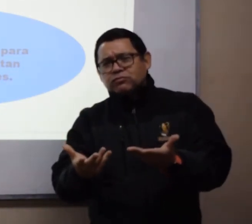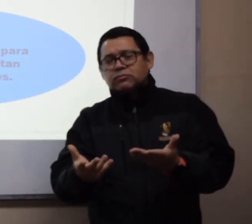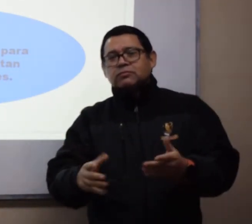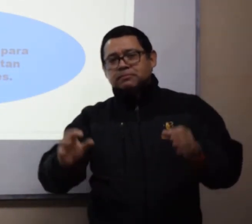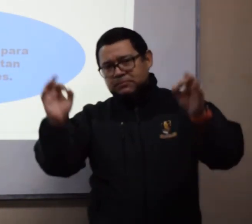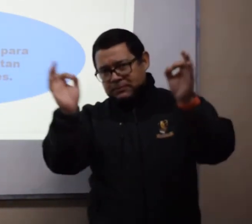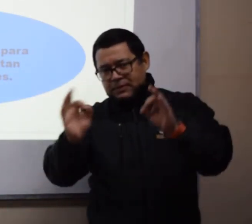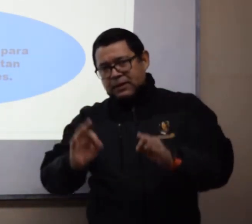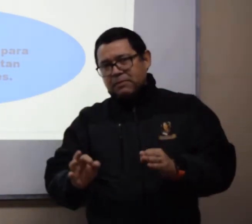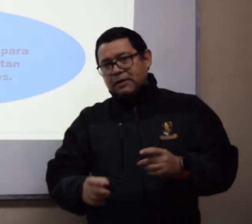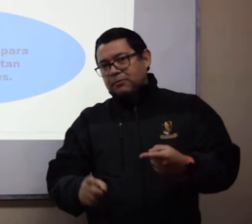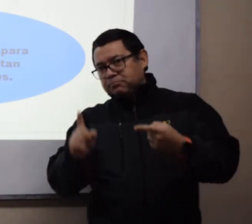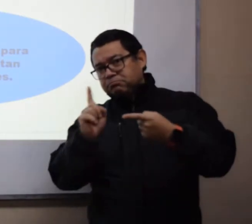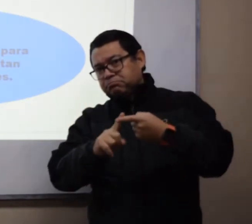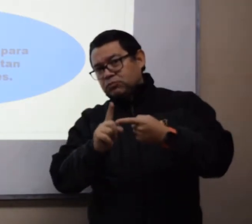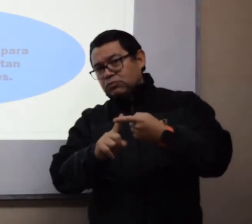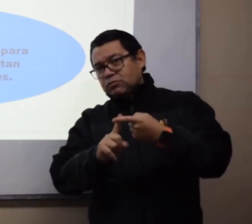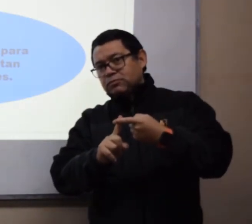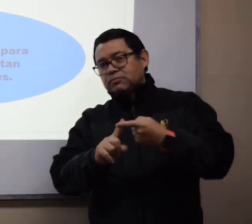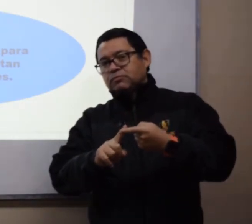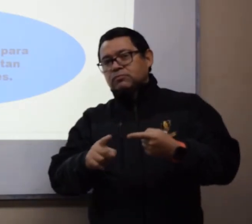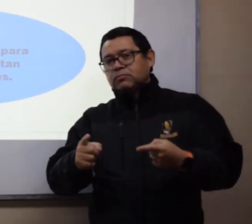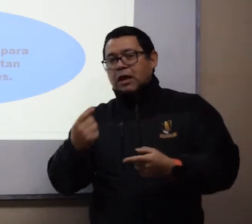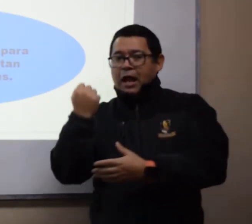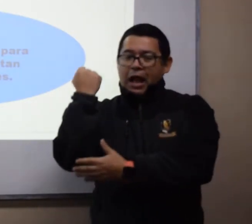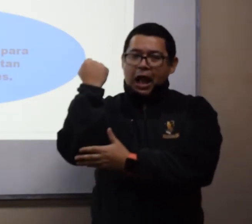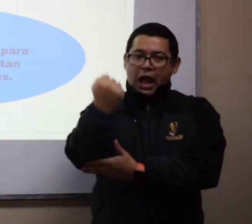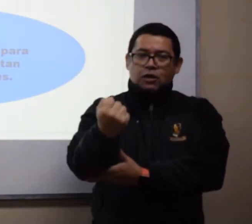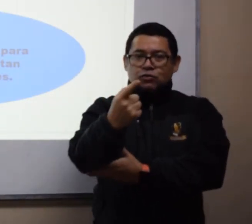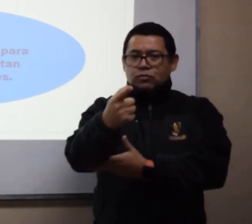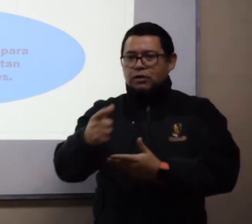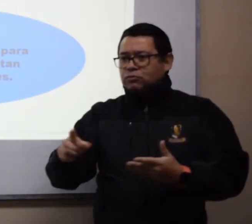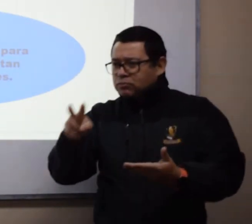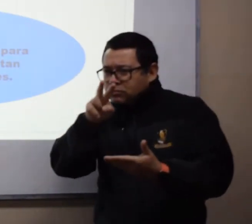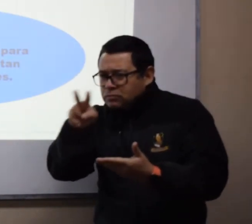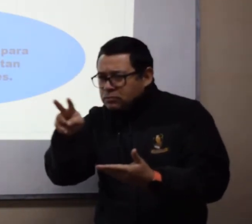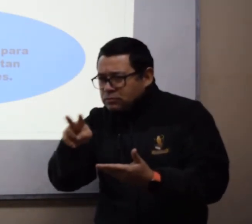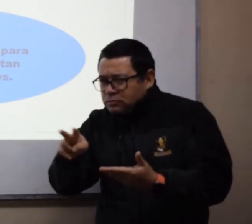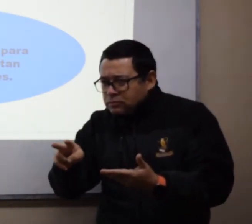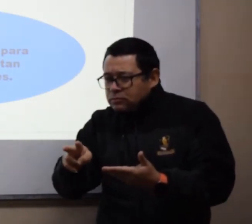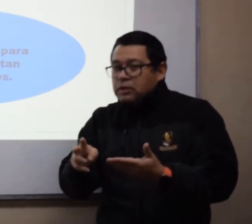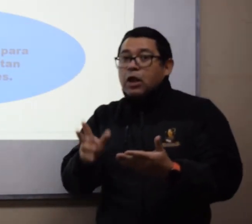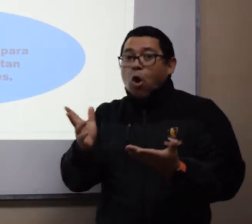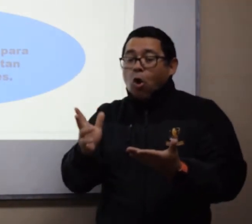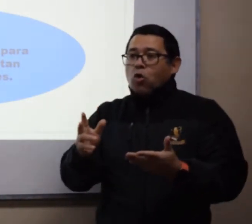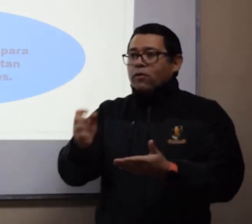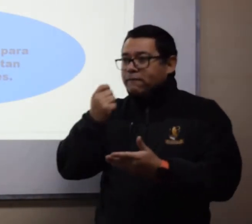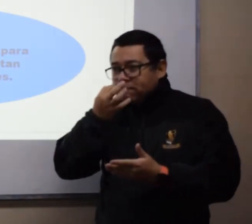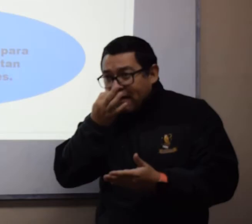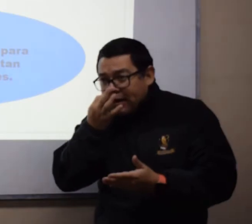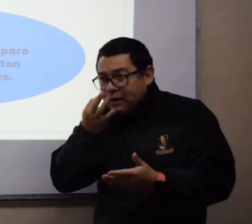fortalecer las competencias lectoras para estudiantes que presentan barreras de aprendizaje.